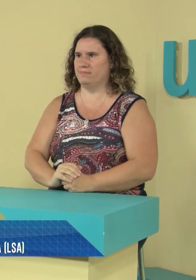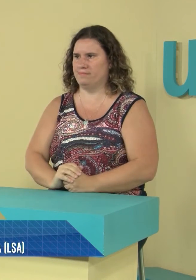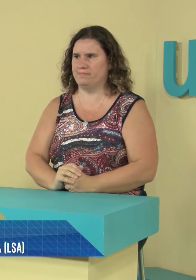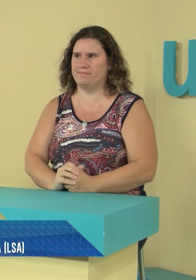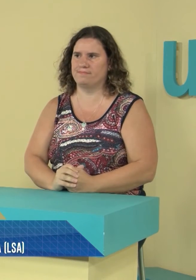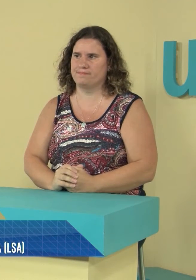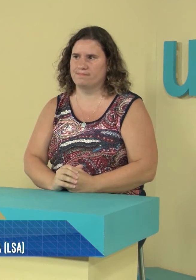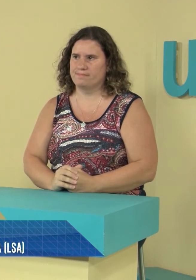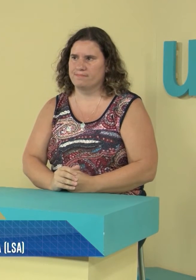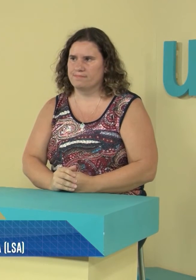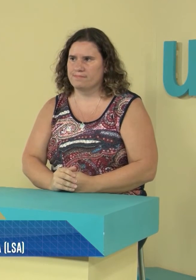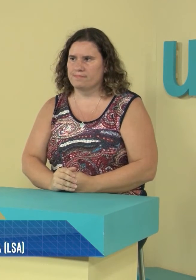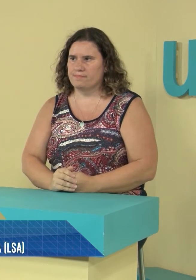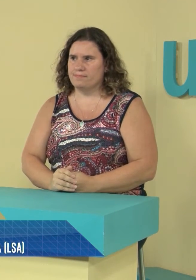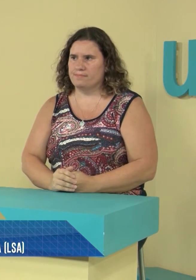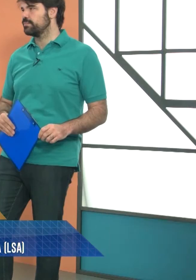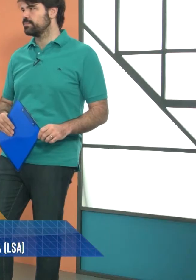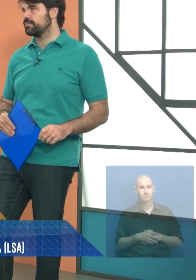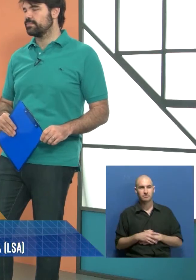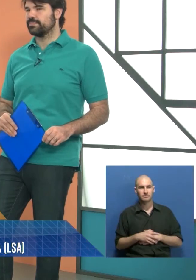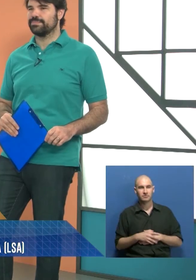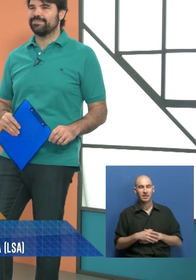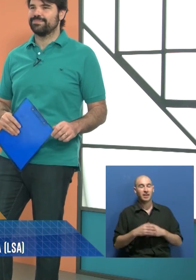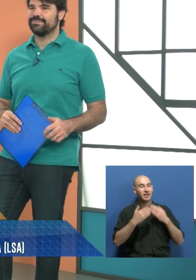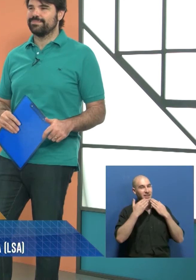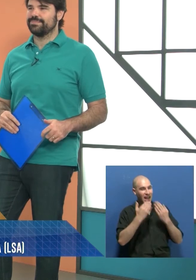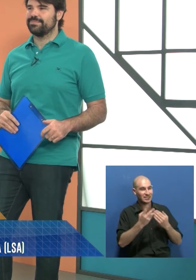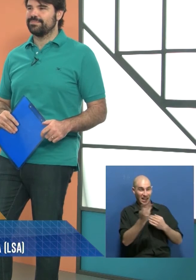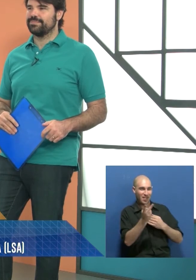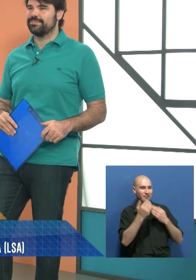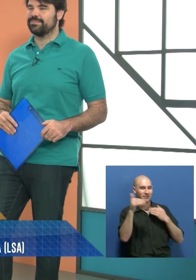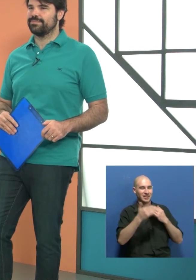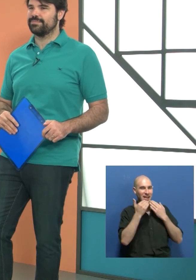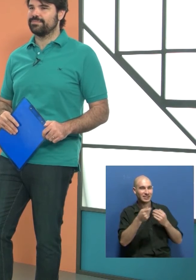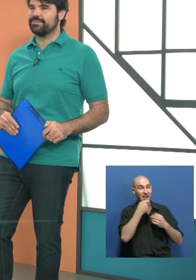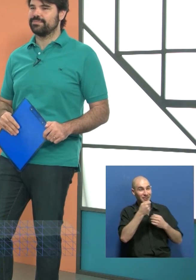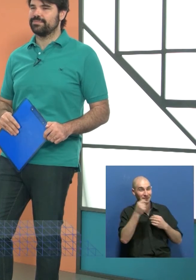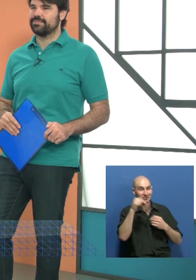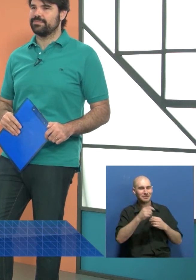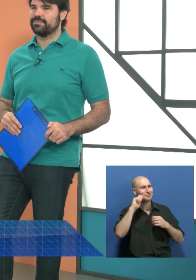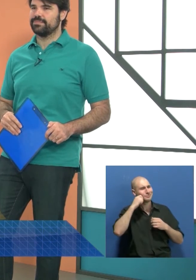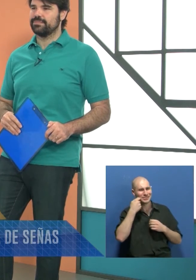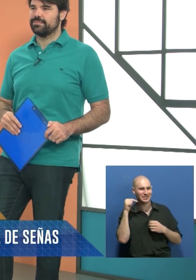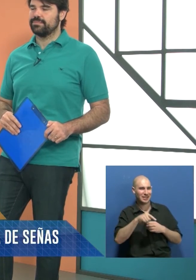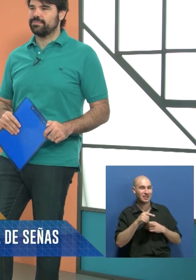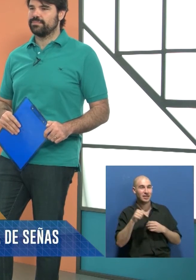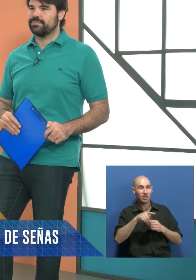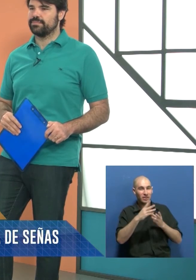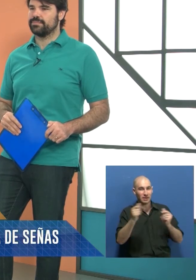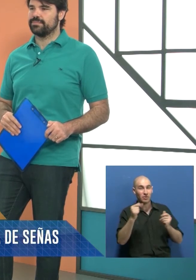una igualdad. Muchísimas gracias a las dos por venir. Ha sido una entrevista muy, muy linda. Quiero cerrar con vos, Ivana, preguntarte, bueno,